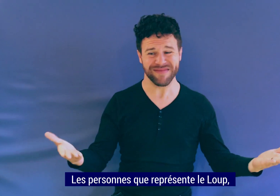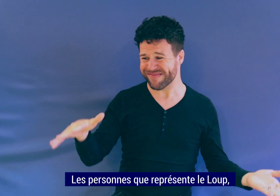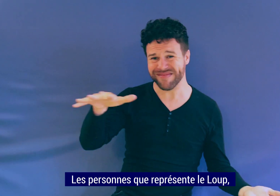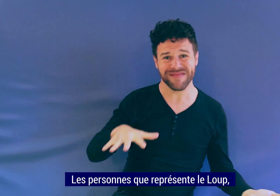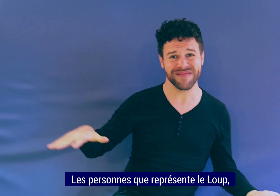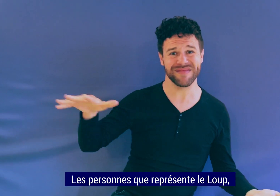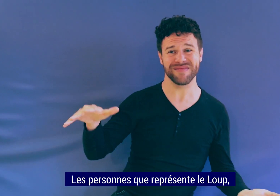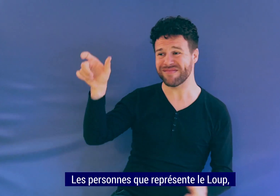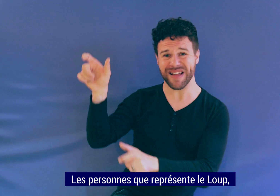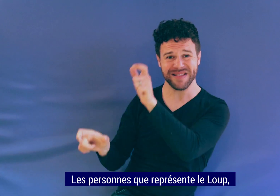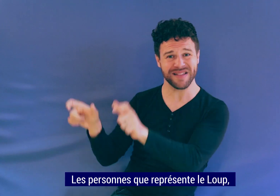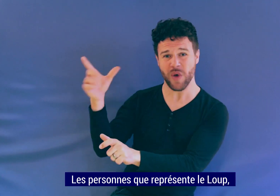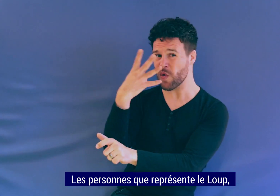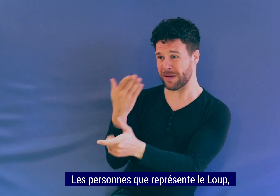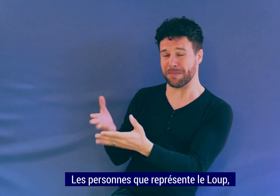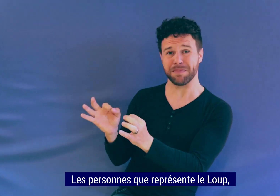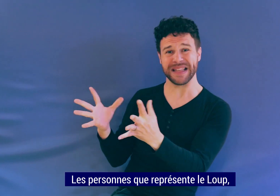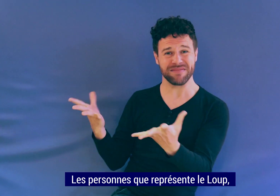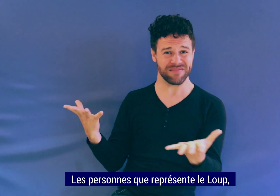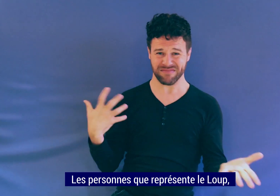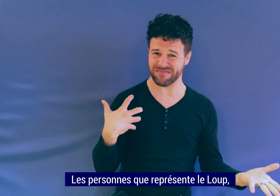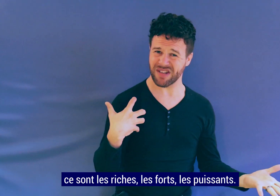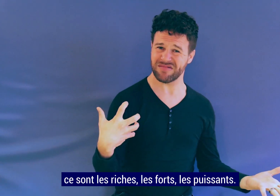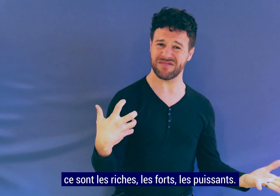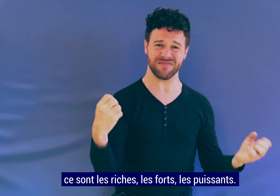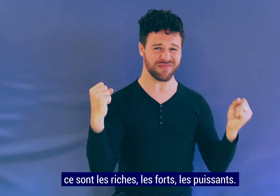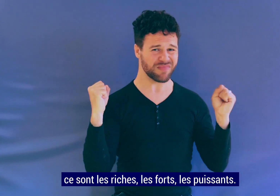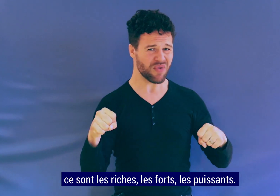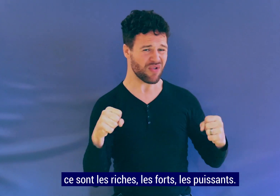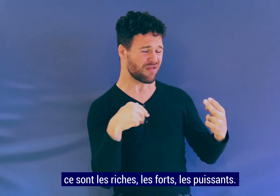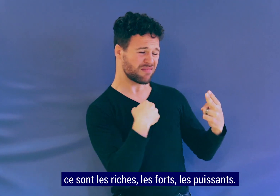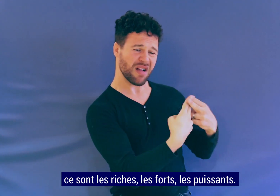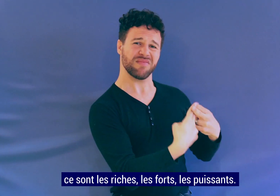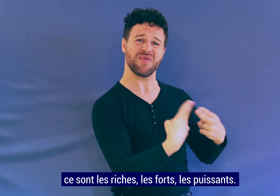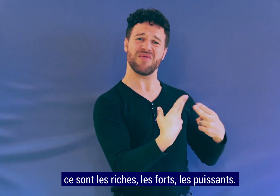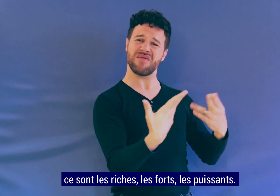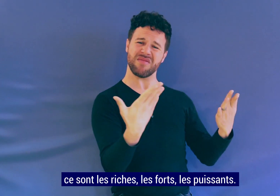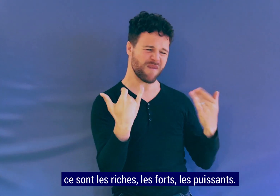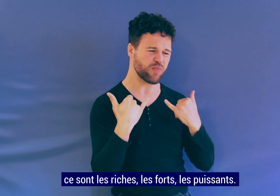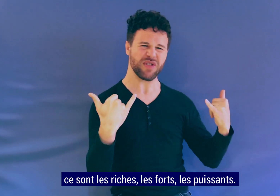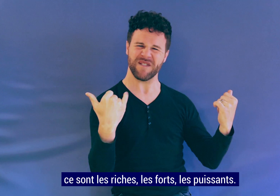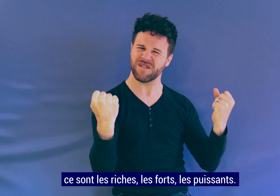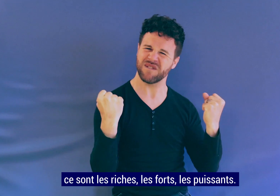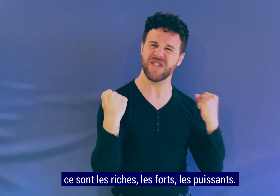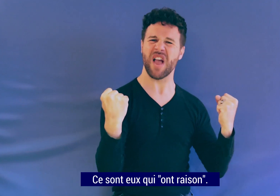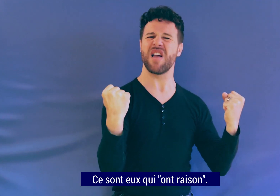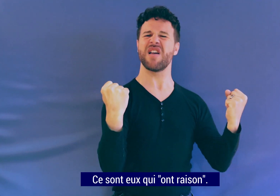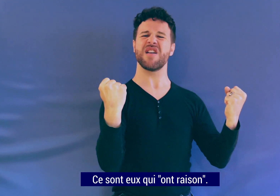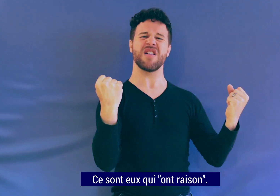Les personnes que représente le loup, ce sont les riches, les forts, les puissants. Ce sont eux